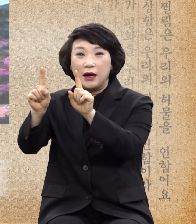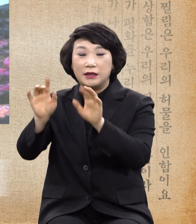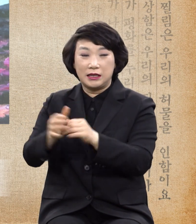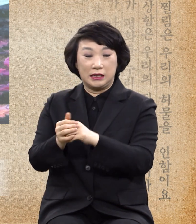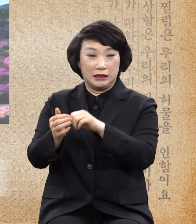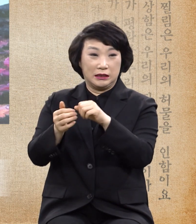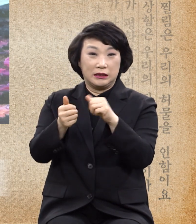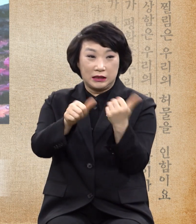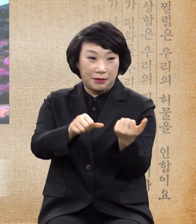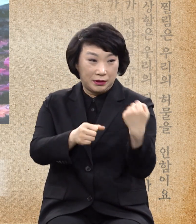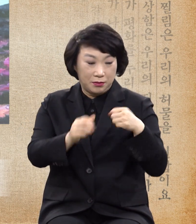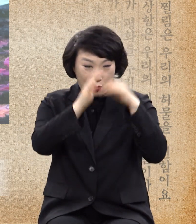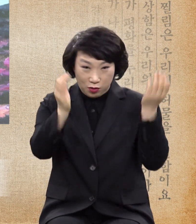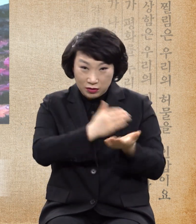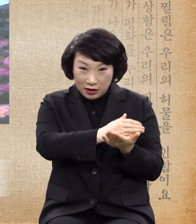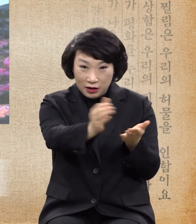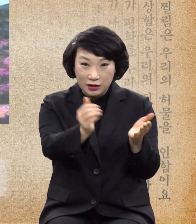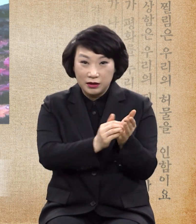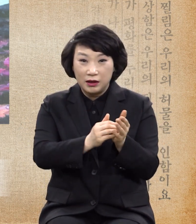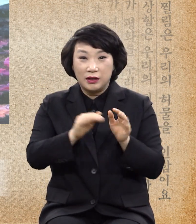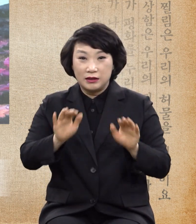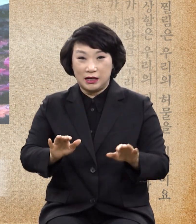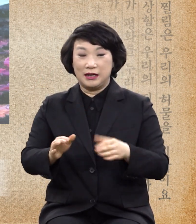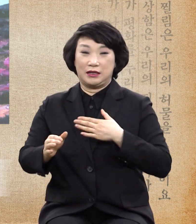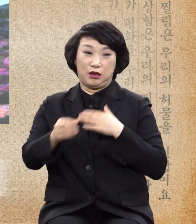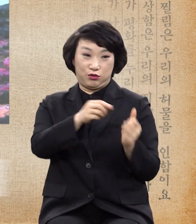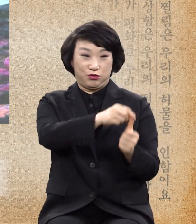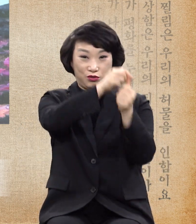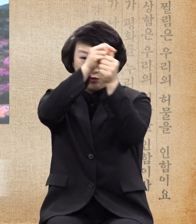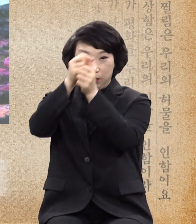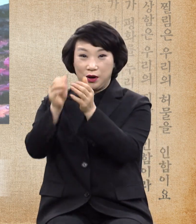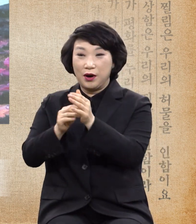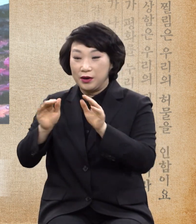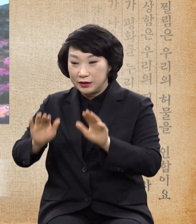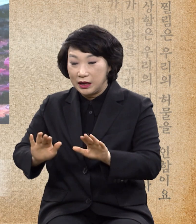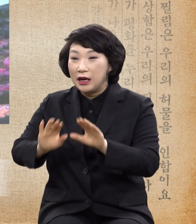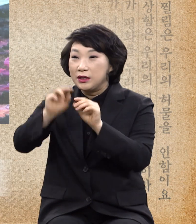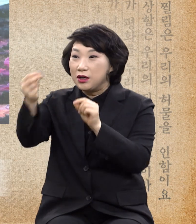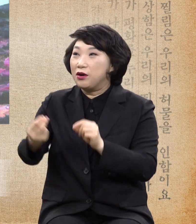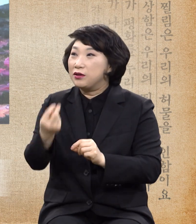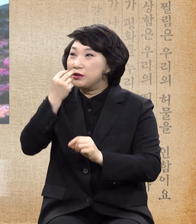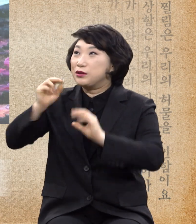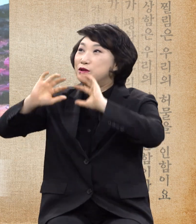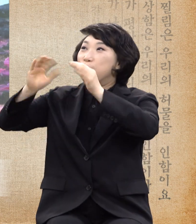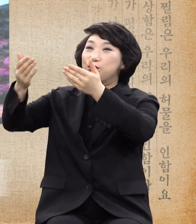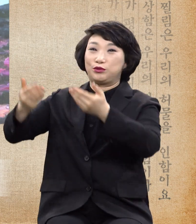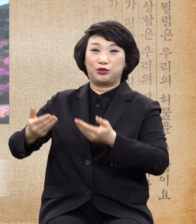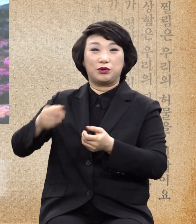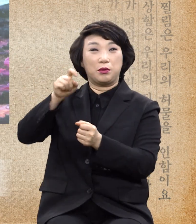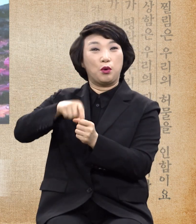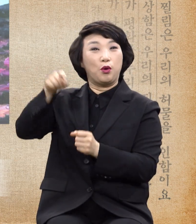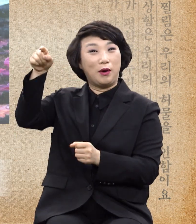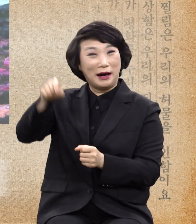권세를 파괴시키고 나를 구원해서 영생과 천국을 부여하러 오셨습니다.